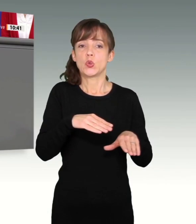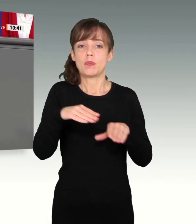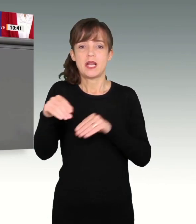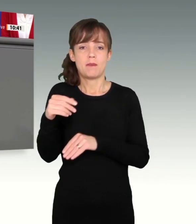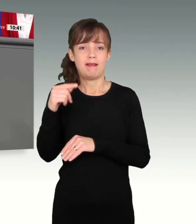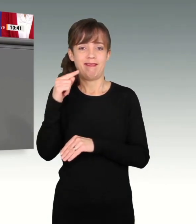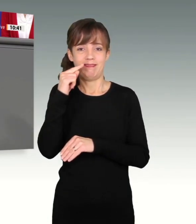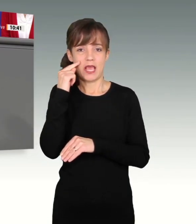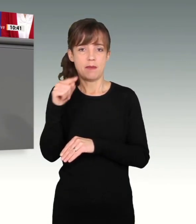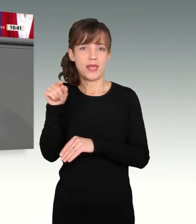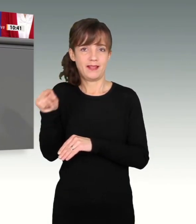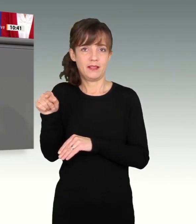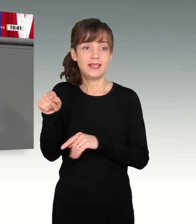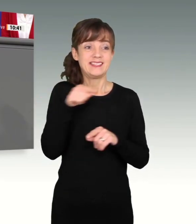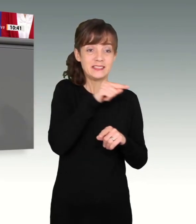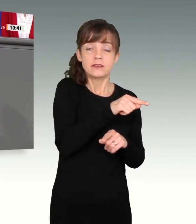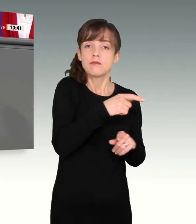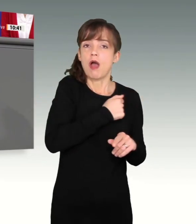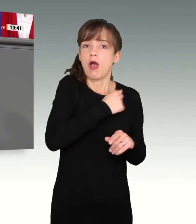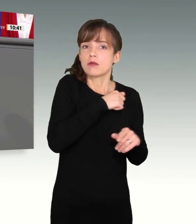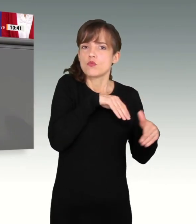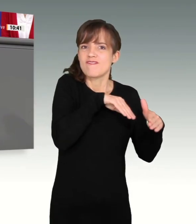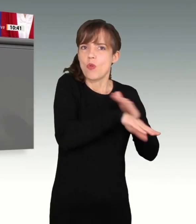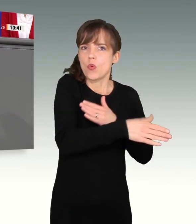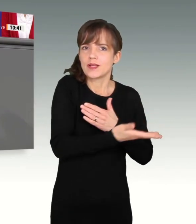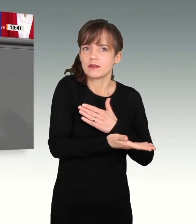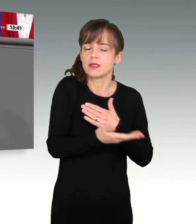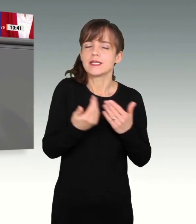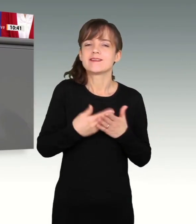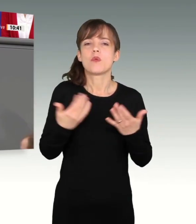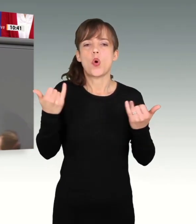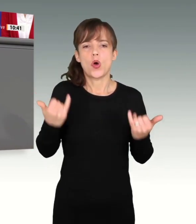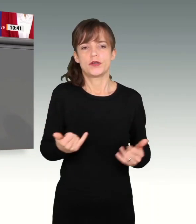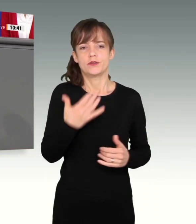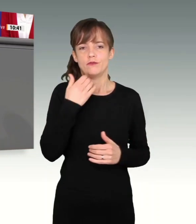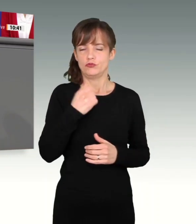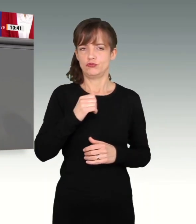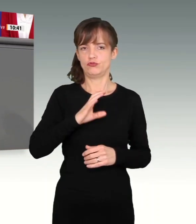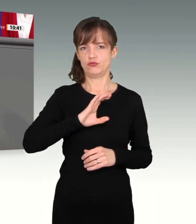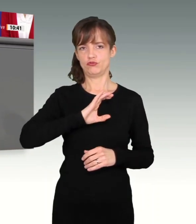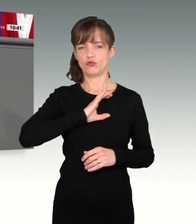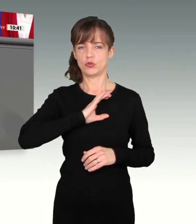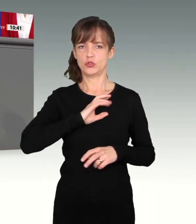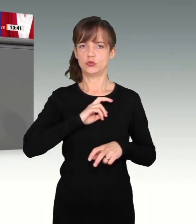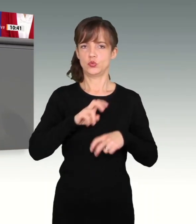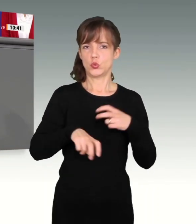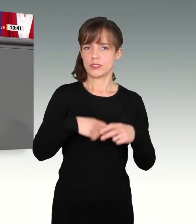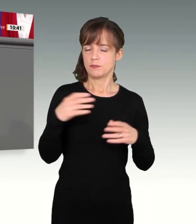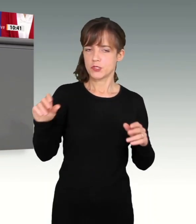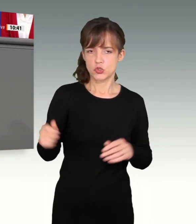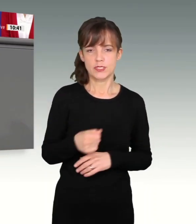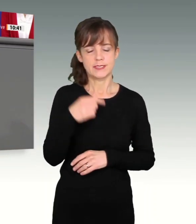Angst um ihr Leben fliehen müssen. Ich möchte hier heute aber die Gelegenheit auch nutzen, um ganz besonders an die